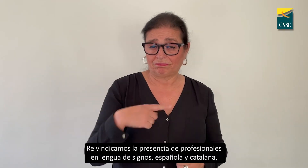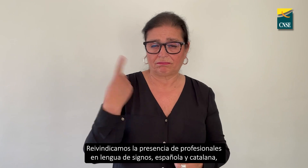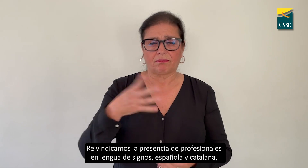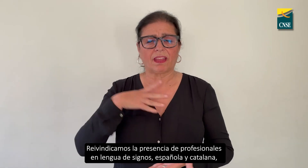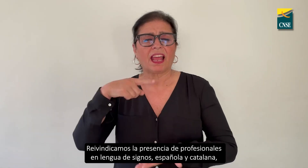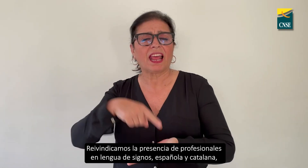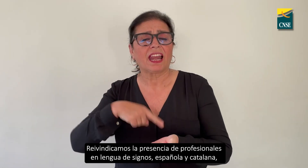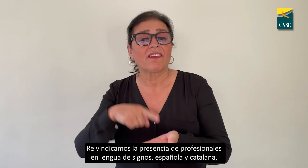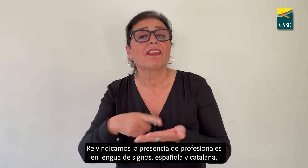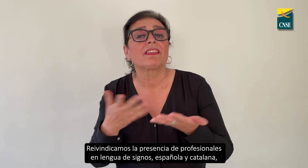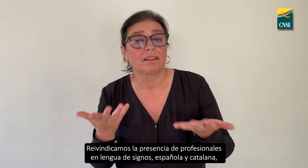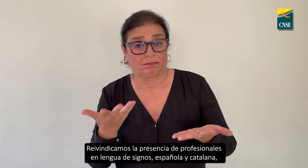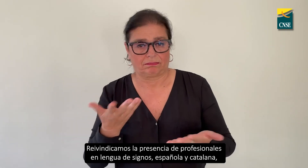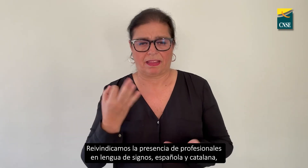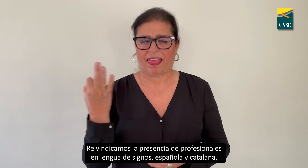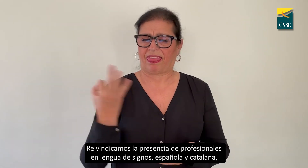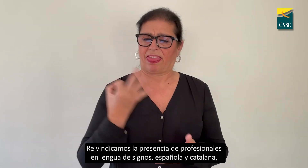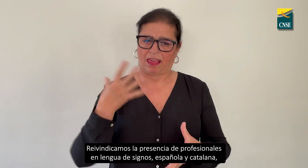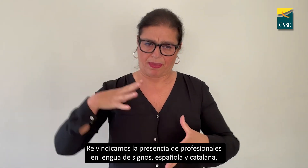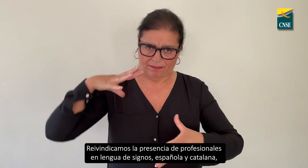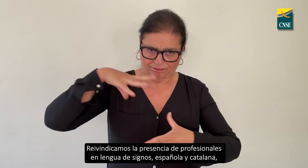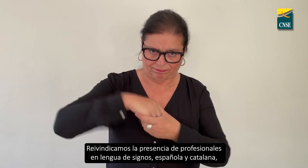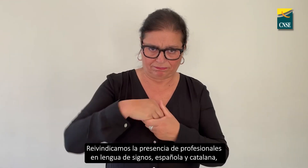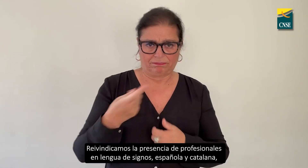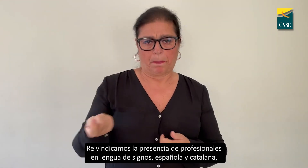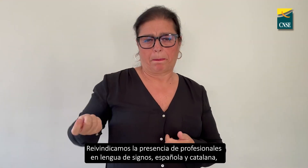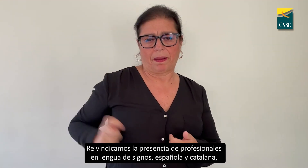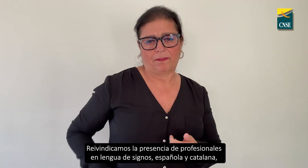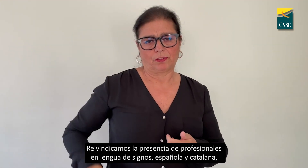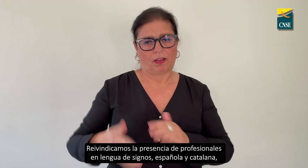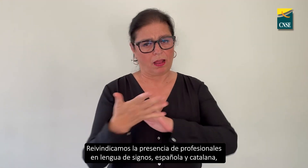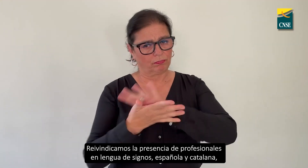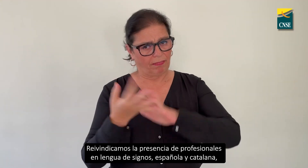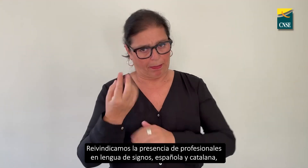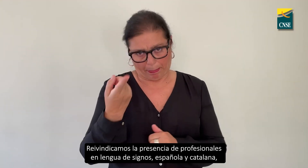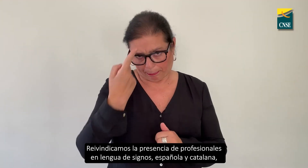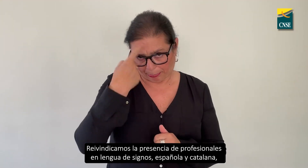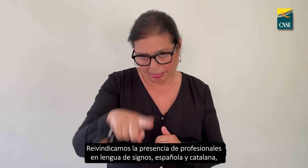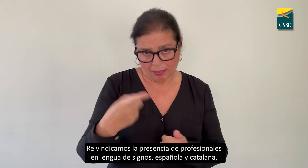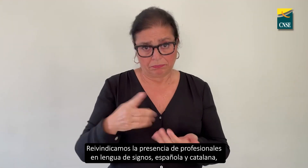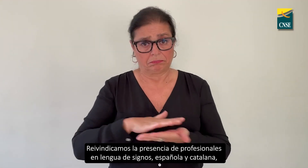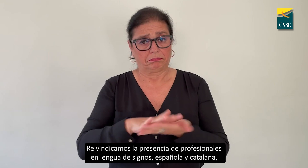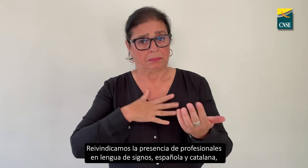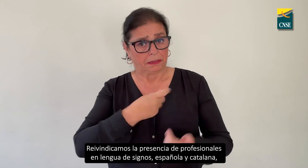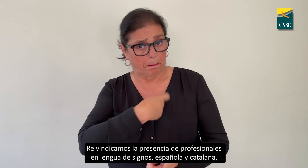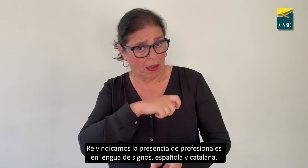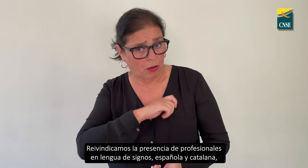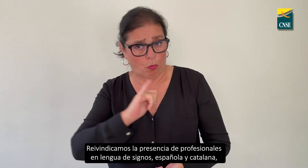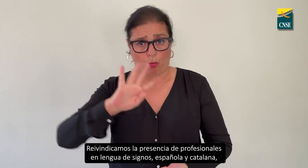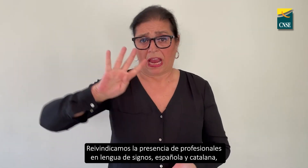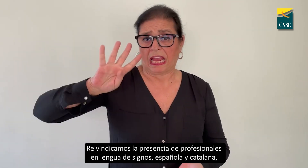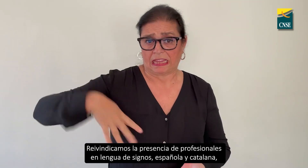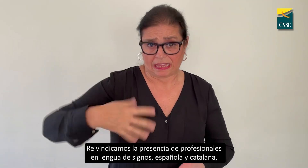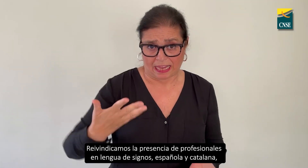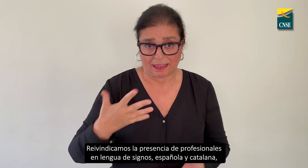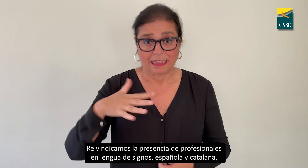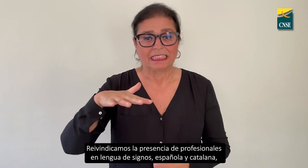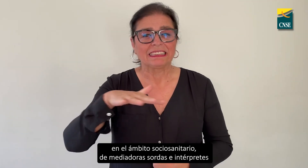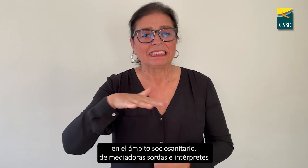Reivindicamos la presencia de profesionales en lengua de signos española y catalana en